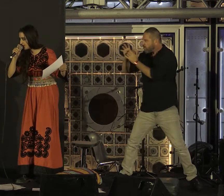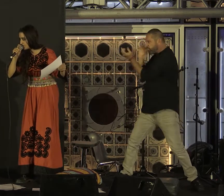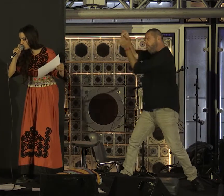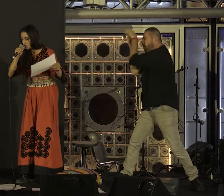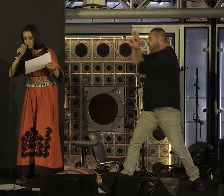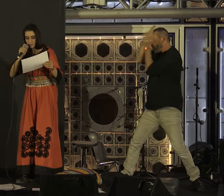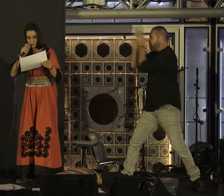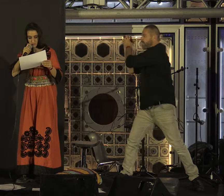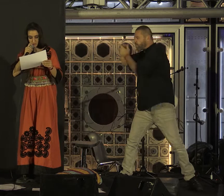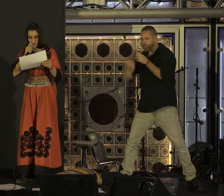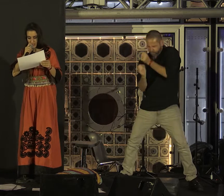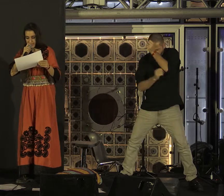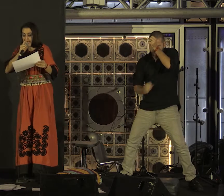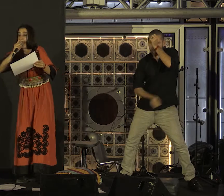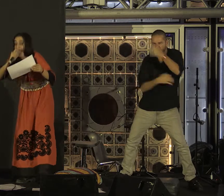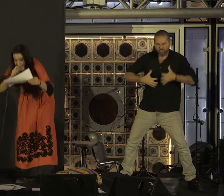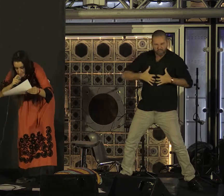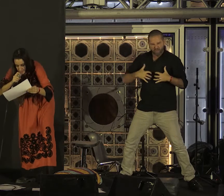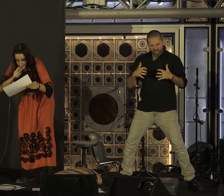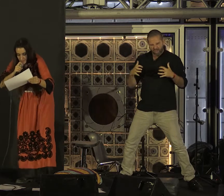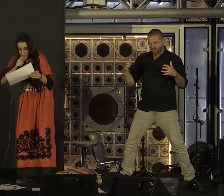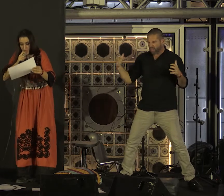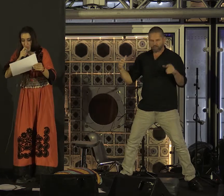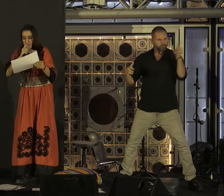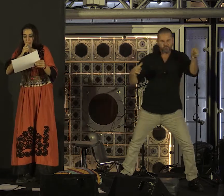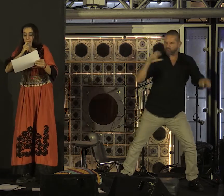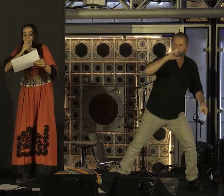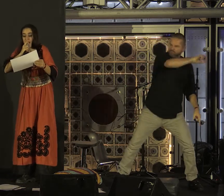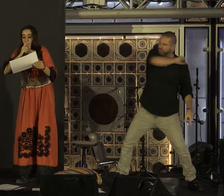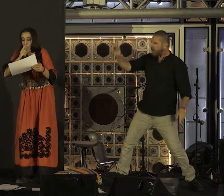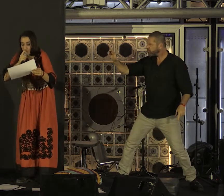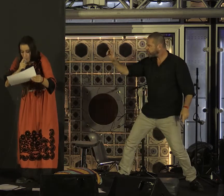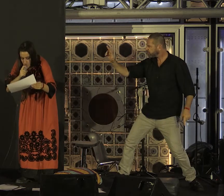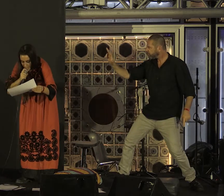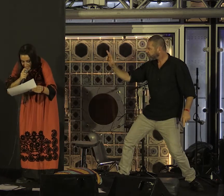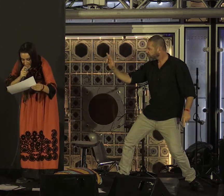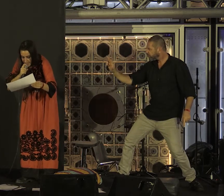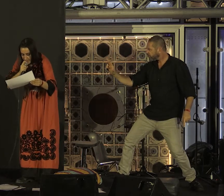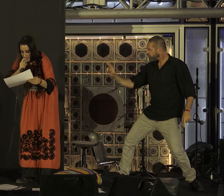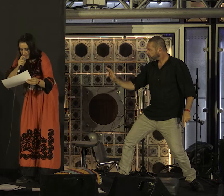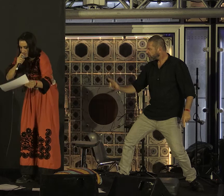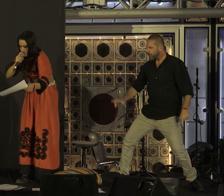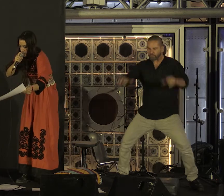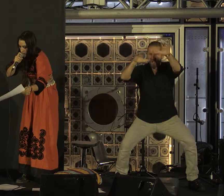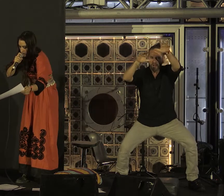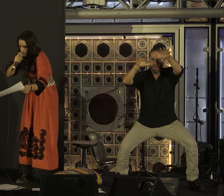passionnée. Il crache, une abominable rose rouge dans la neige, des fleurs